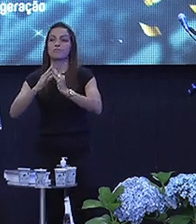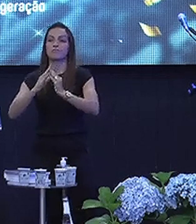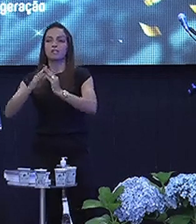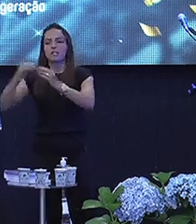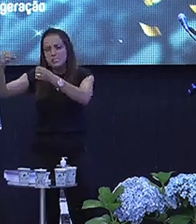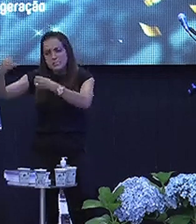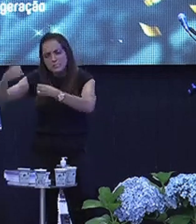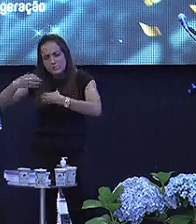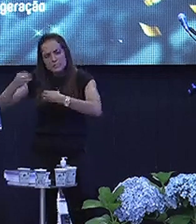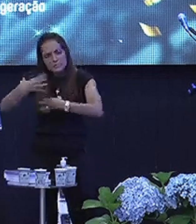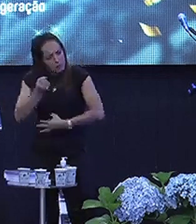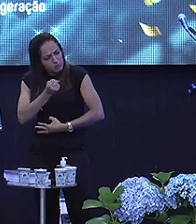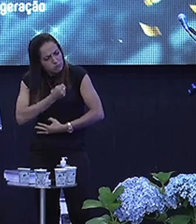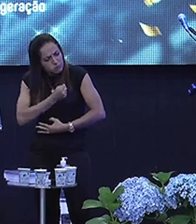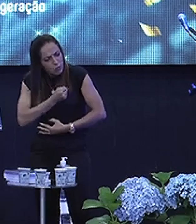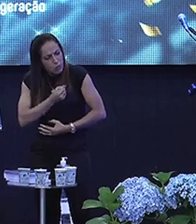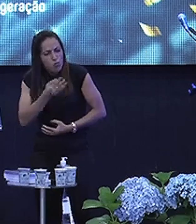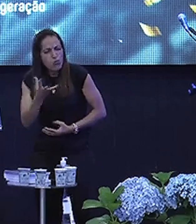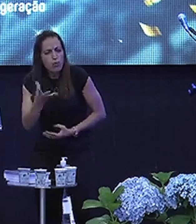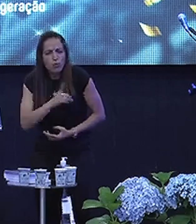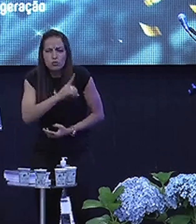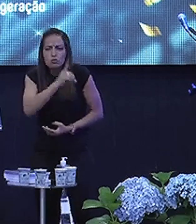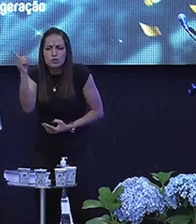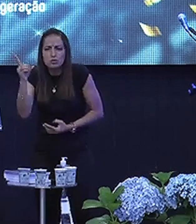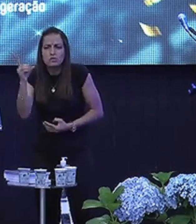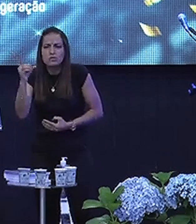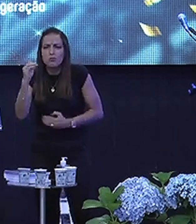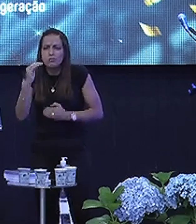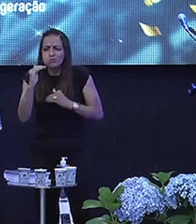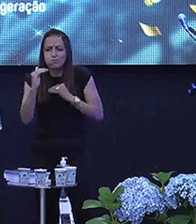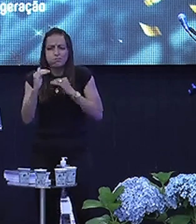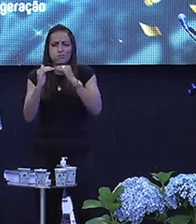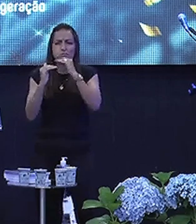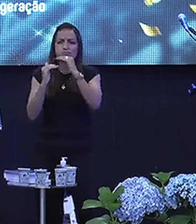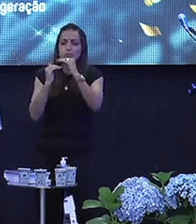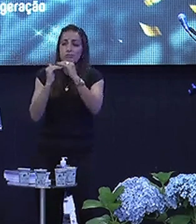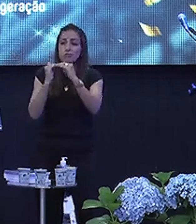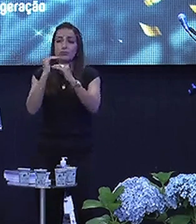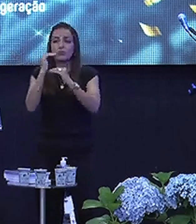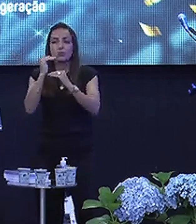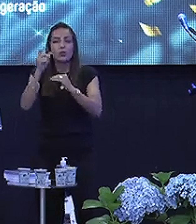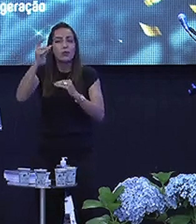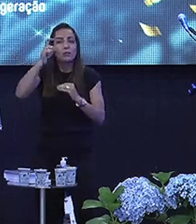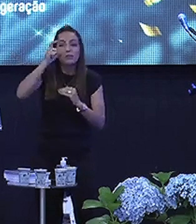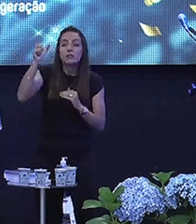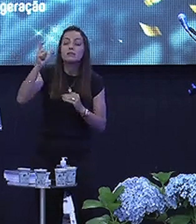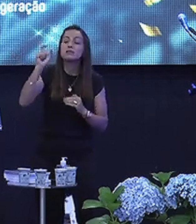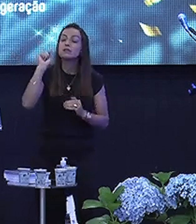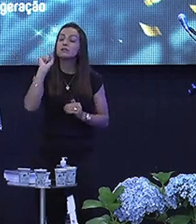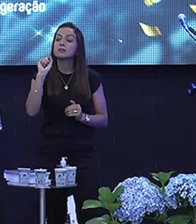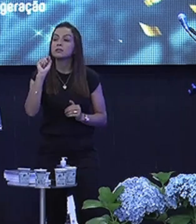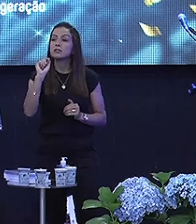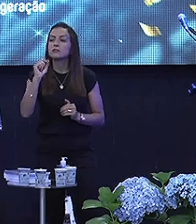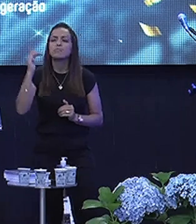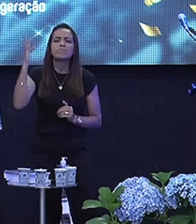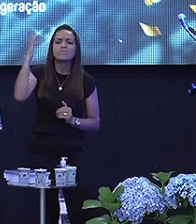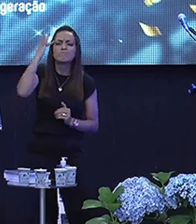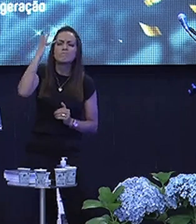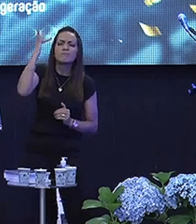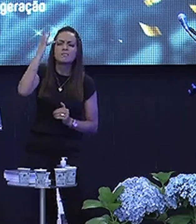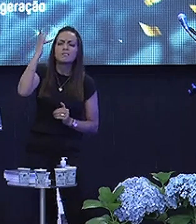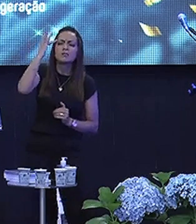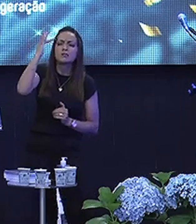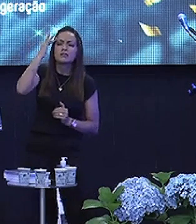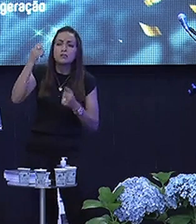Ensina-me A contar os meus dias Discernir Cada processo E é interessante Que maturidade